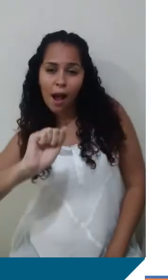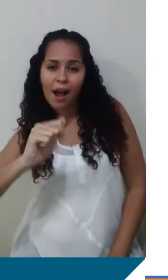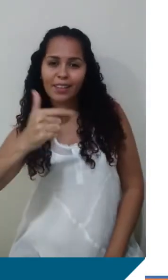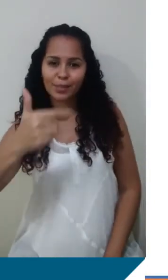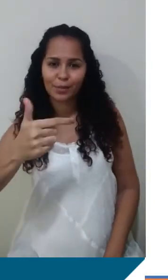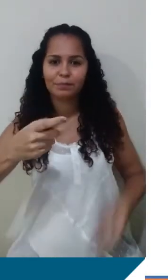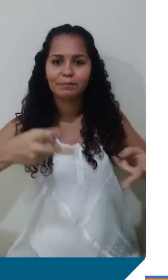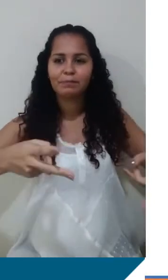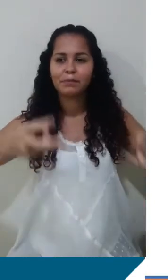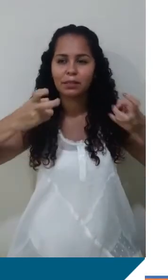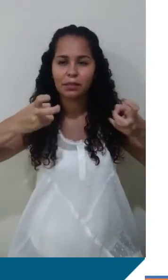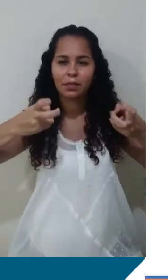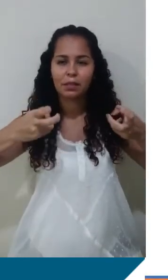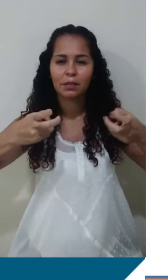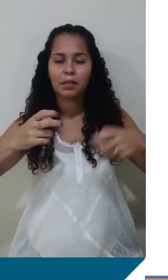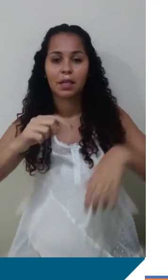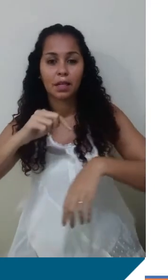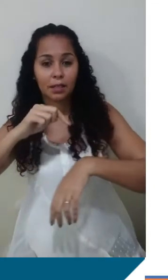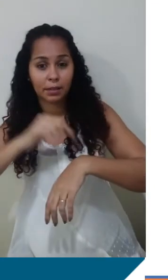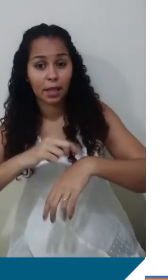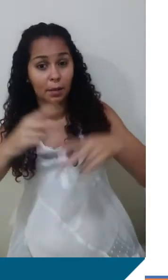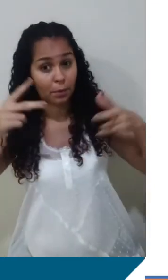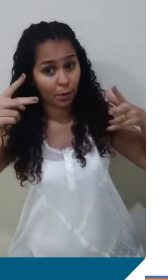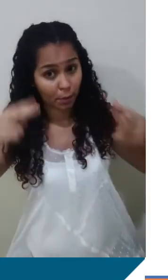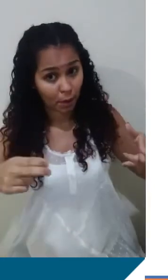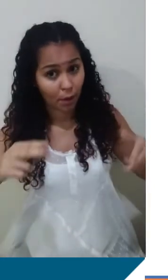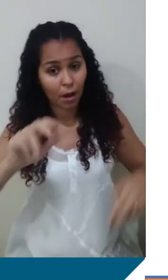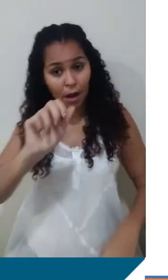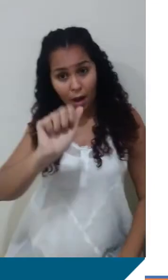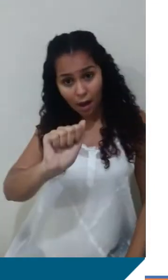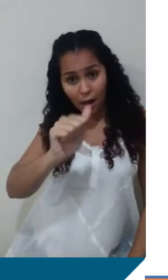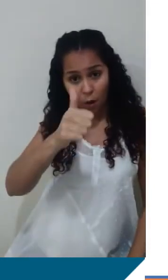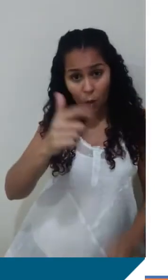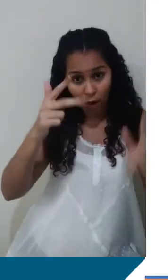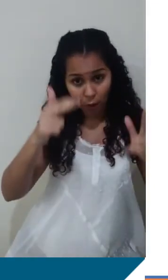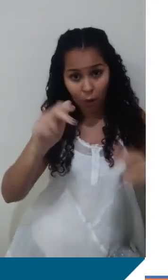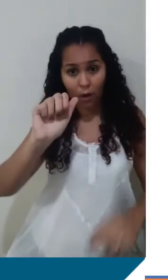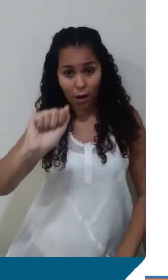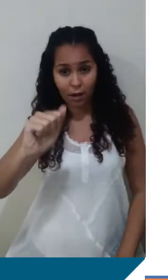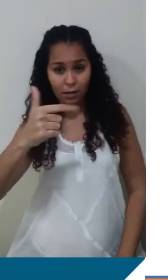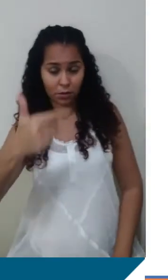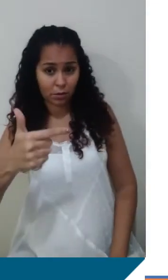Perceba aqui que para tempos iguais, A1 é igual a A2. É isso, a lei das áreas.